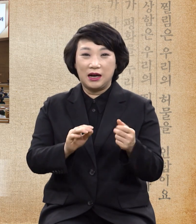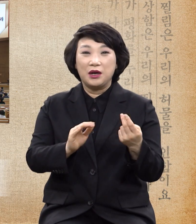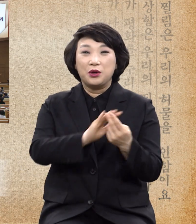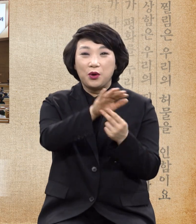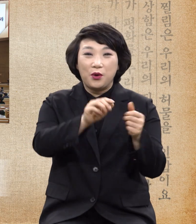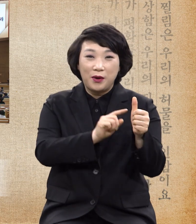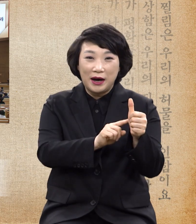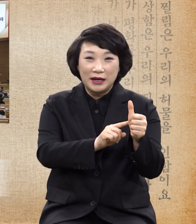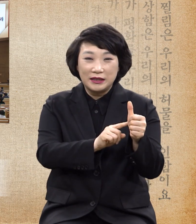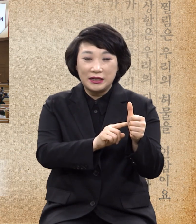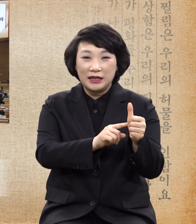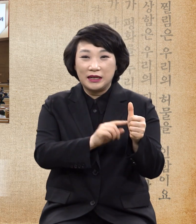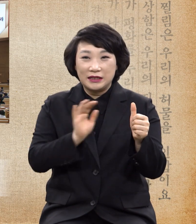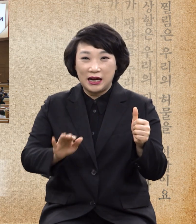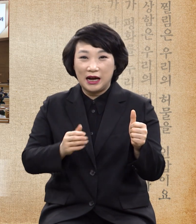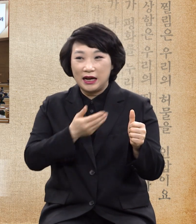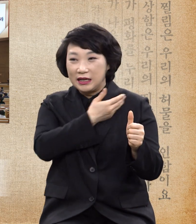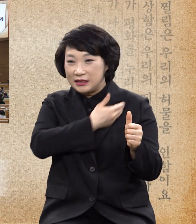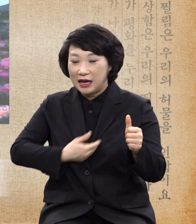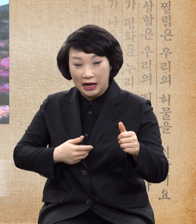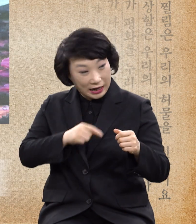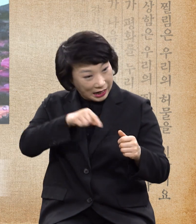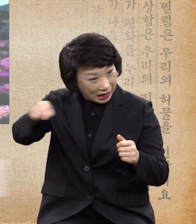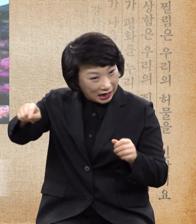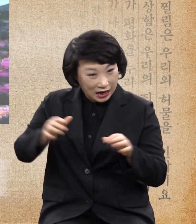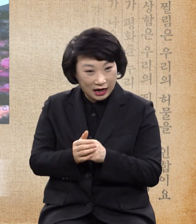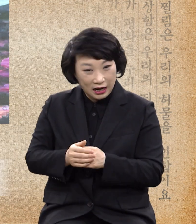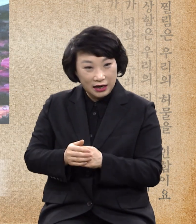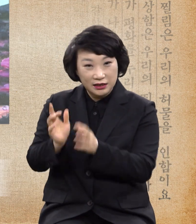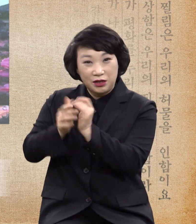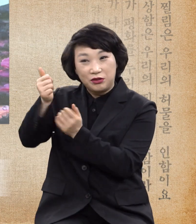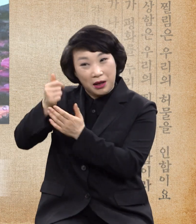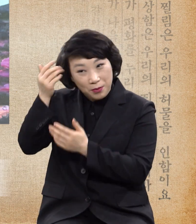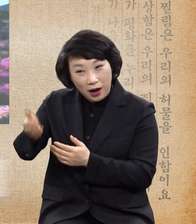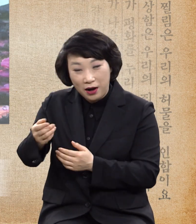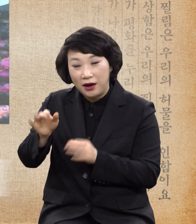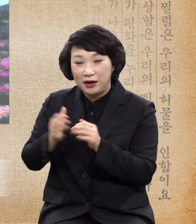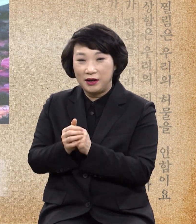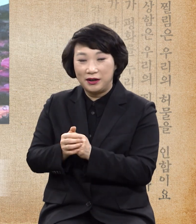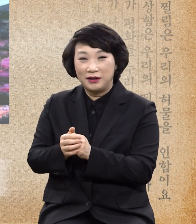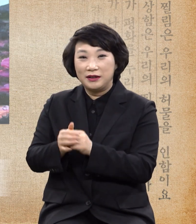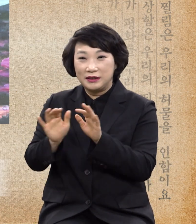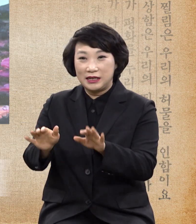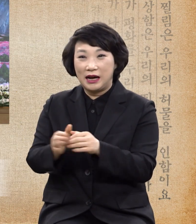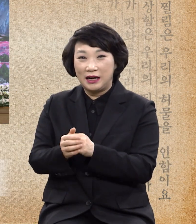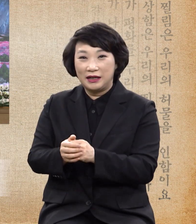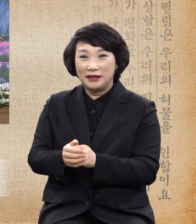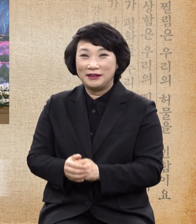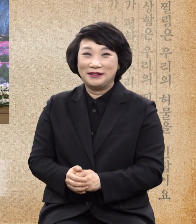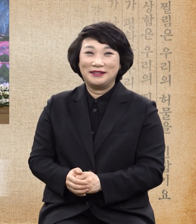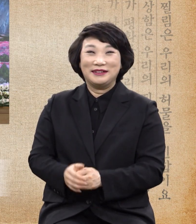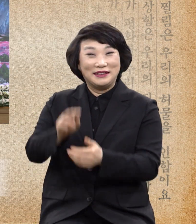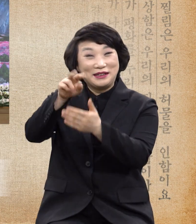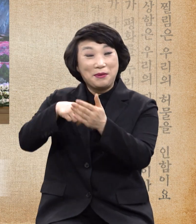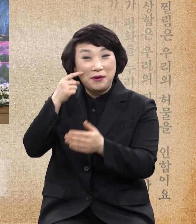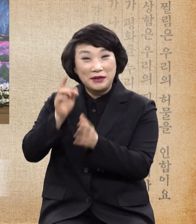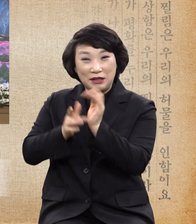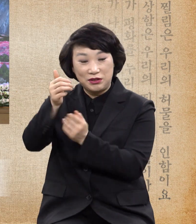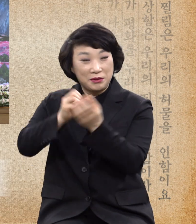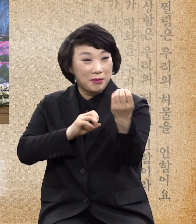보내면서 오시니까 당신이 맞습니까라고 물을 때 뭐라고 답변하냐 읽어봐 예수께서 대답하여 가라사대